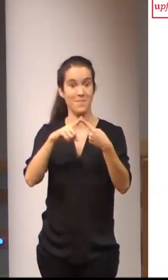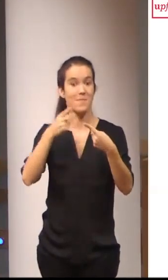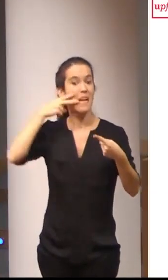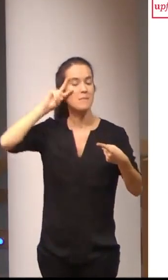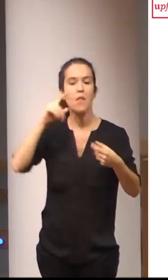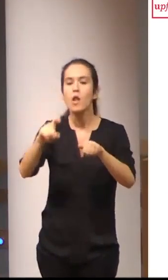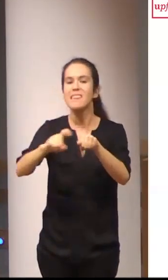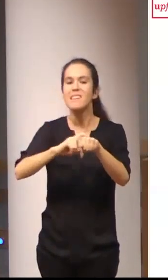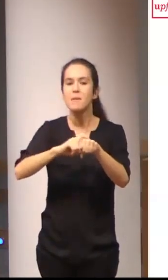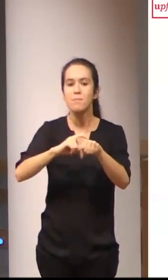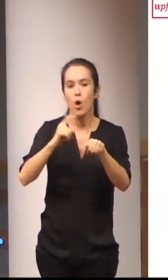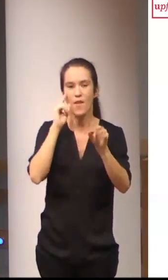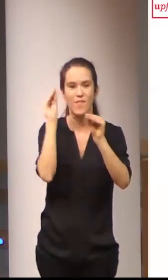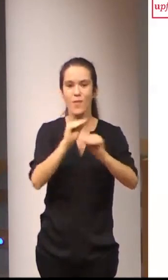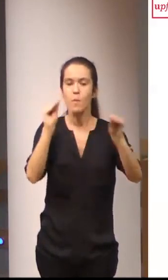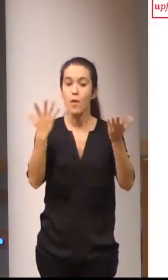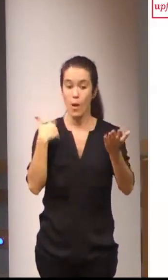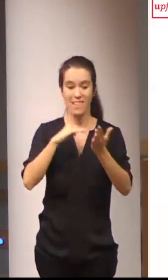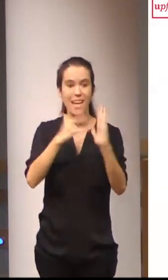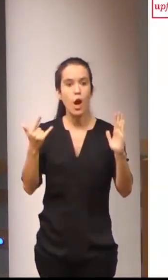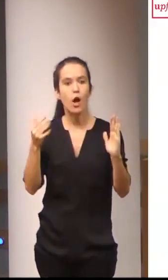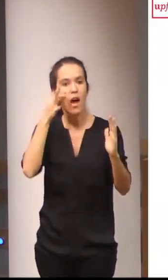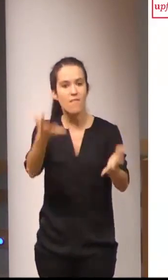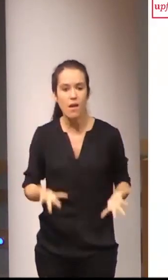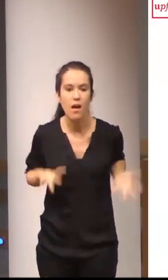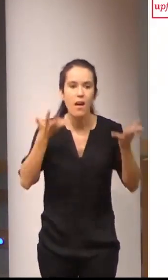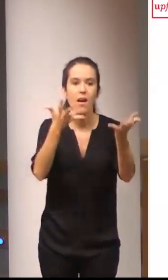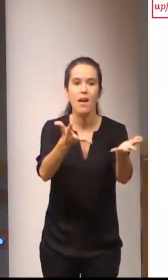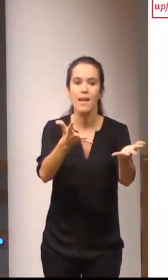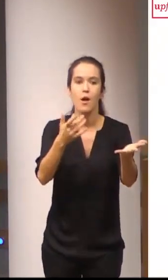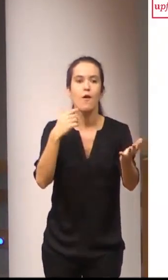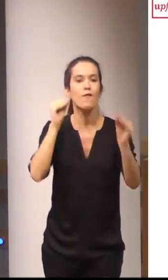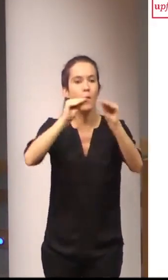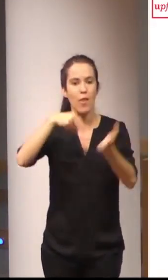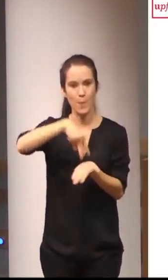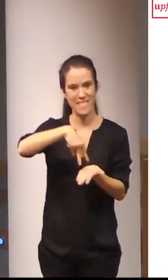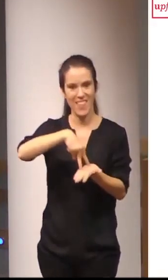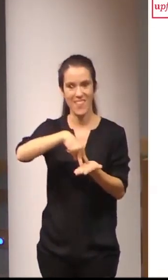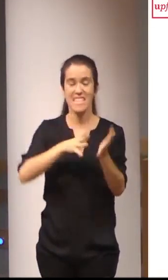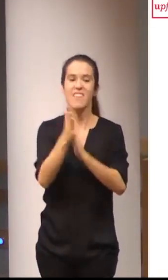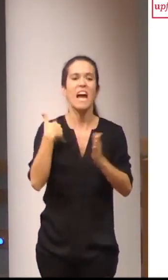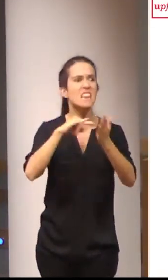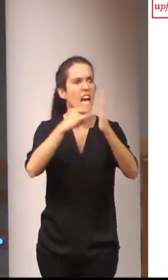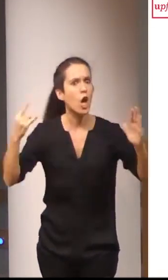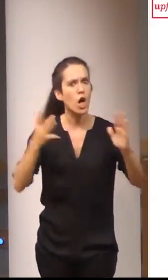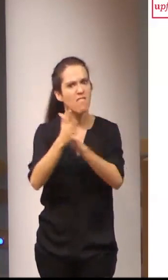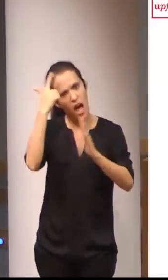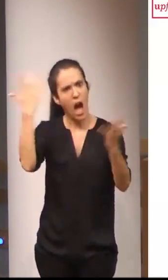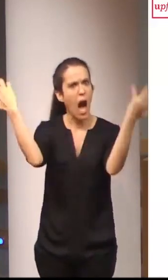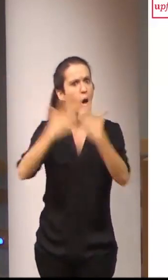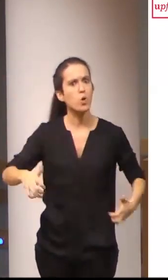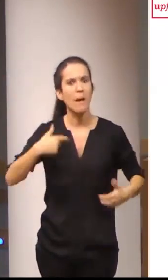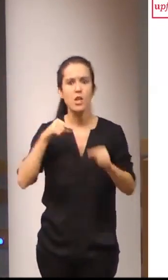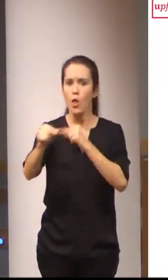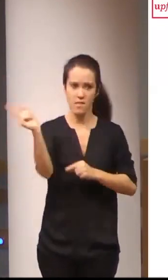primer tipo de actividad formativa la tecnología al servicio de la formación presencial tecnología no es sinónimo de formación no